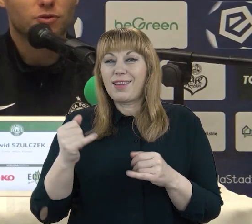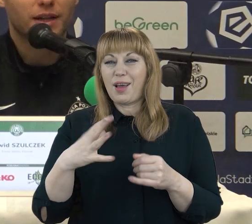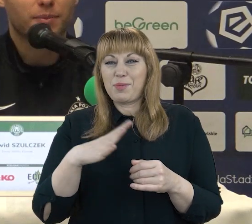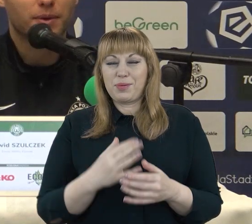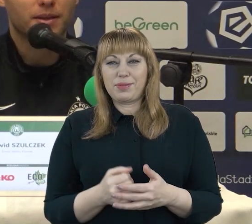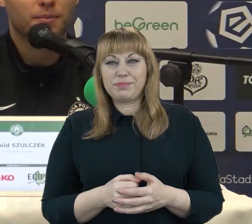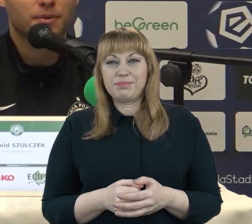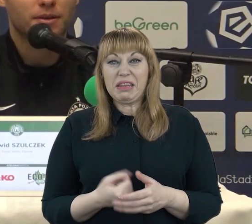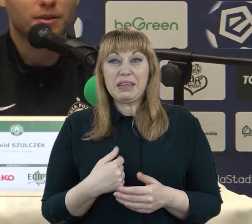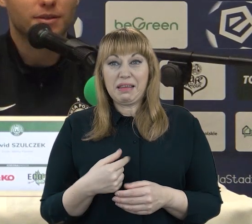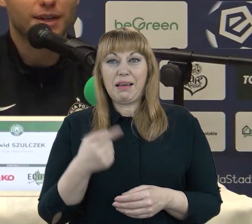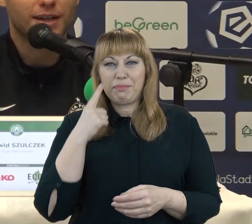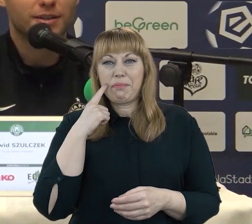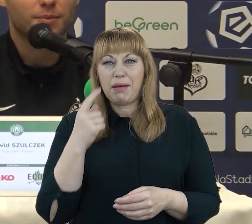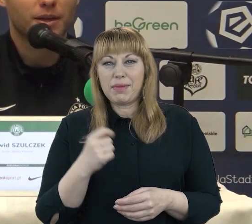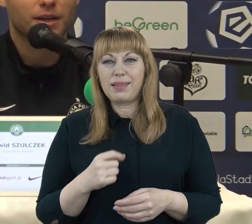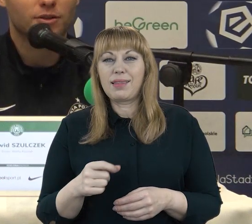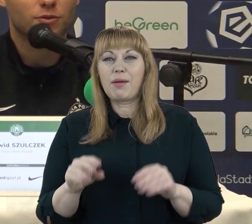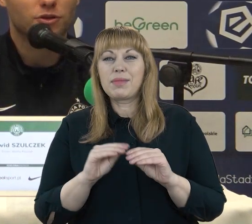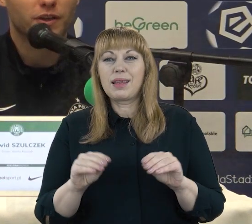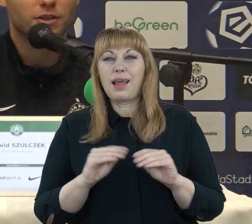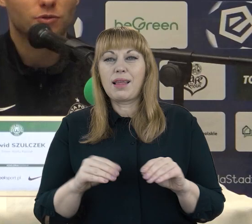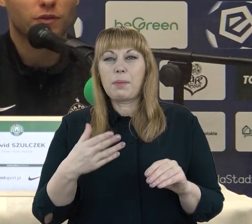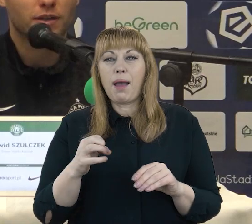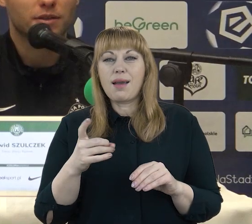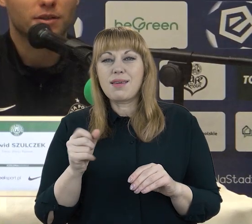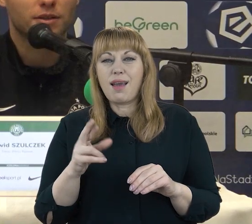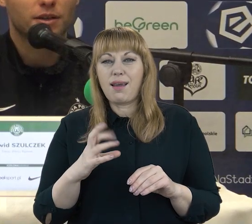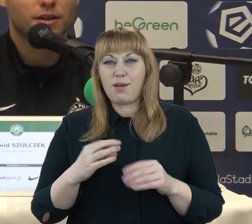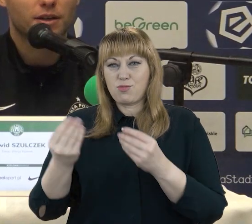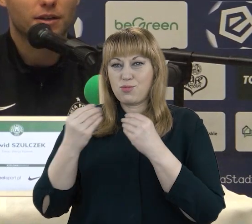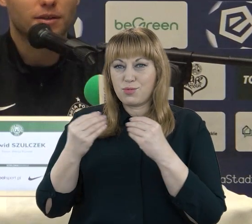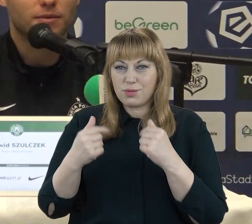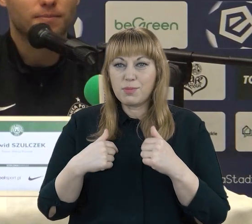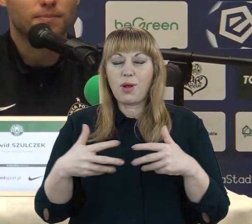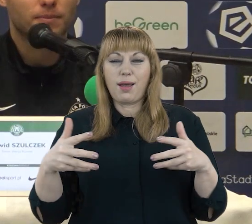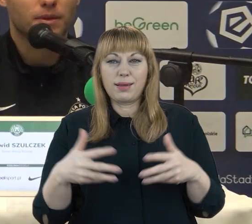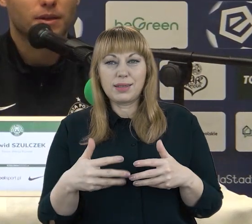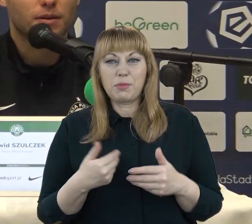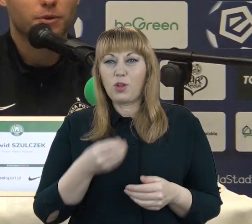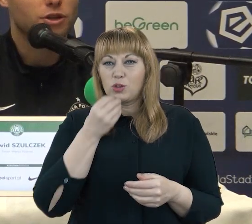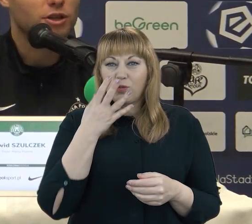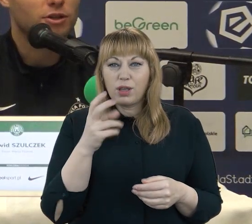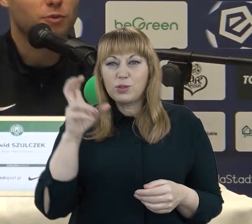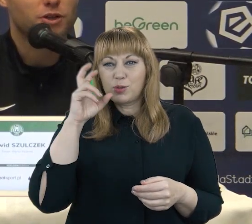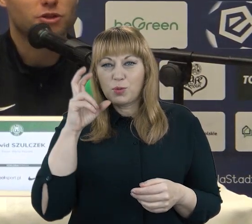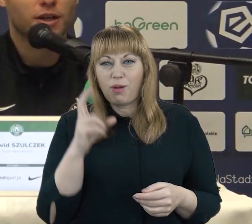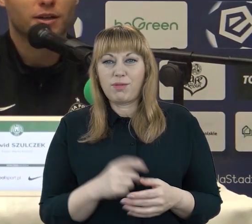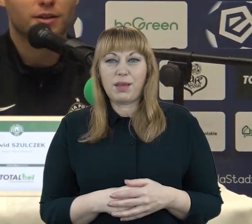Doskonale pamiętam. Trener Jacek Magiera to świetny człowiek i myślę, że nie obrazi się, jak